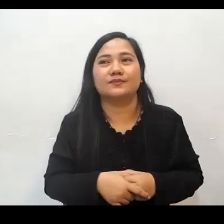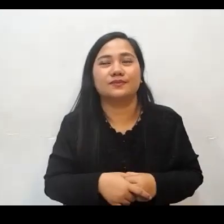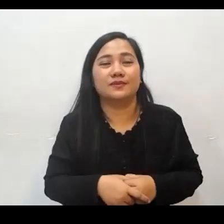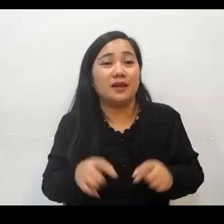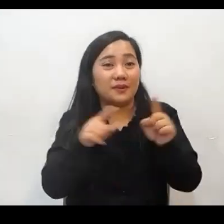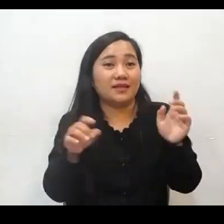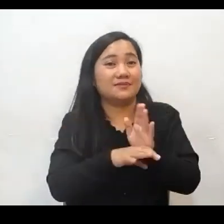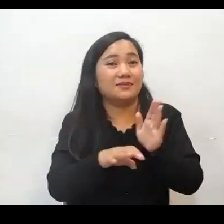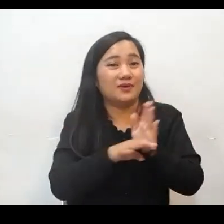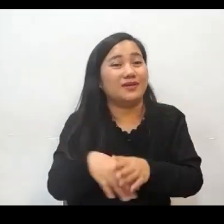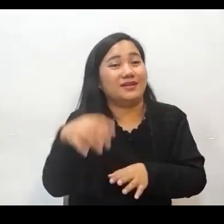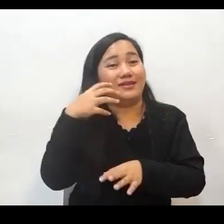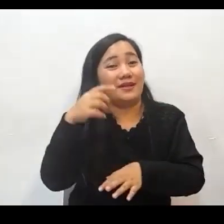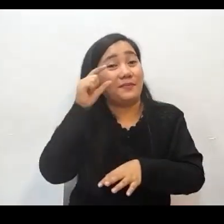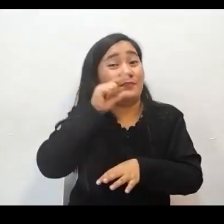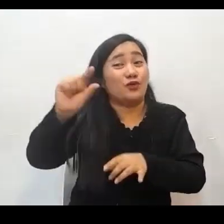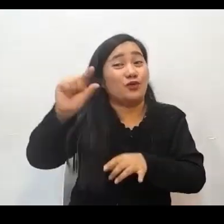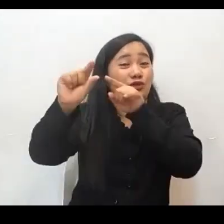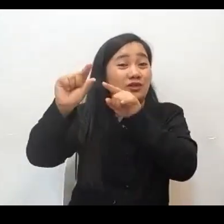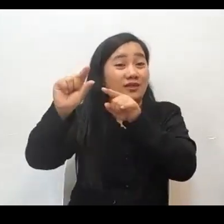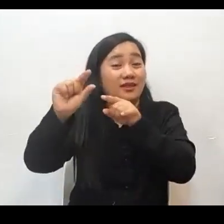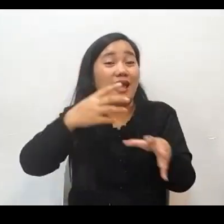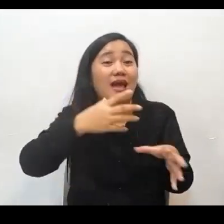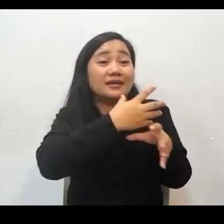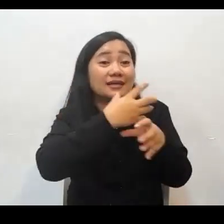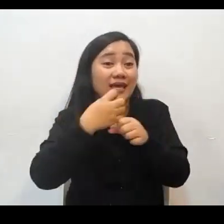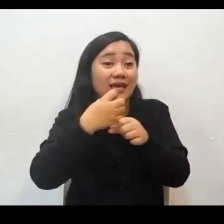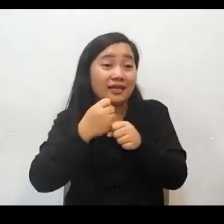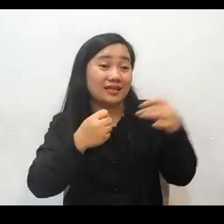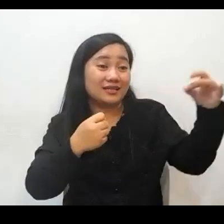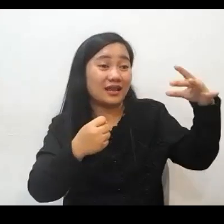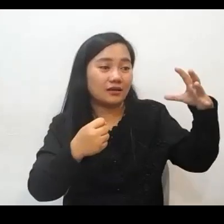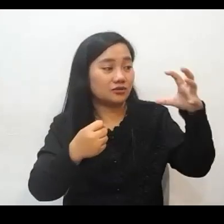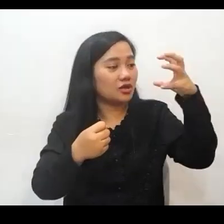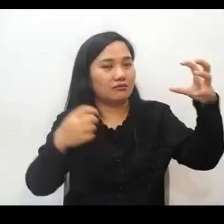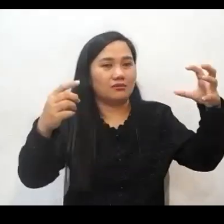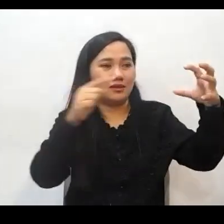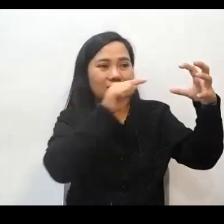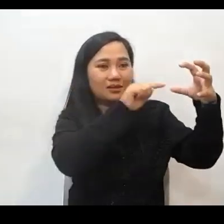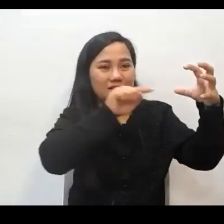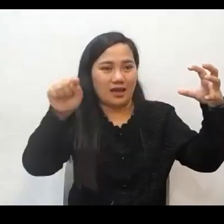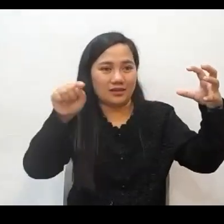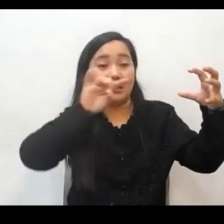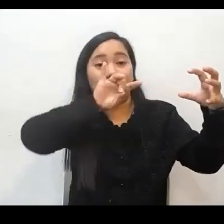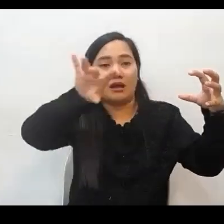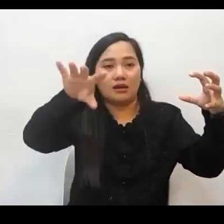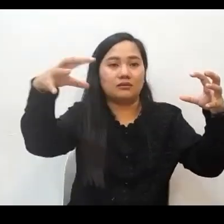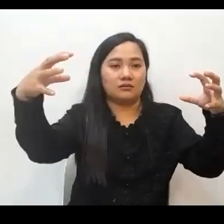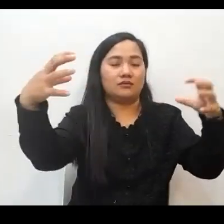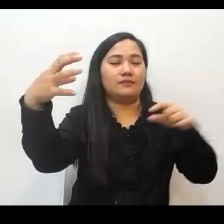kaya yung buwan kapag siya ay nakatanggap ng liwanag maaari niya i-reflect yung liwanag patungo sa mundo sa salibutan